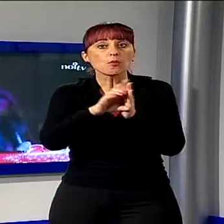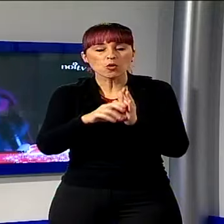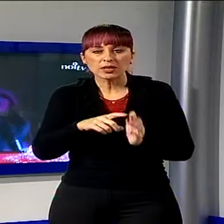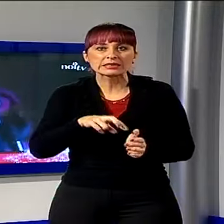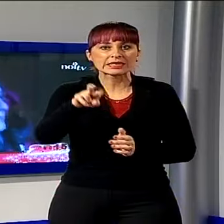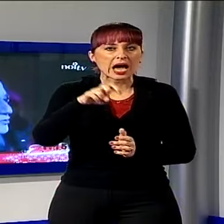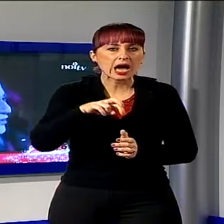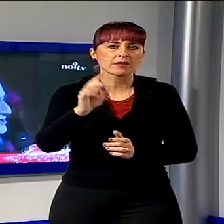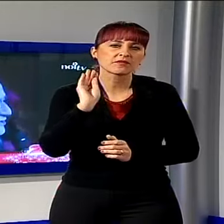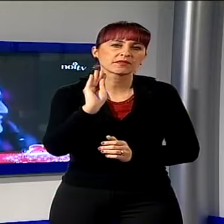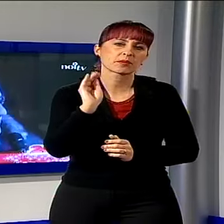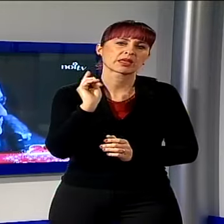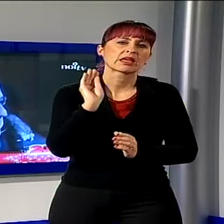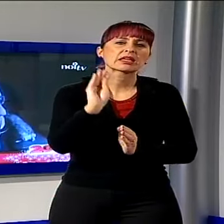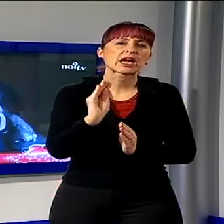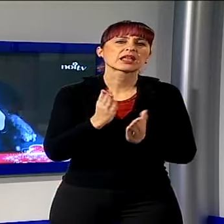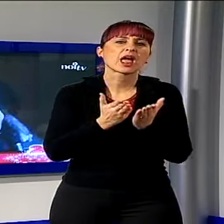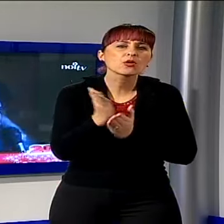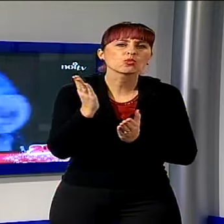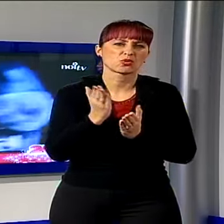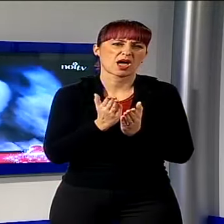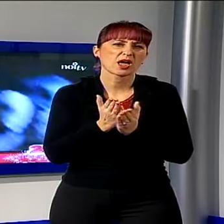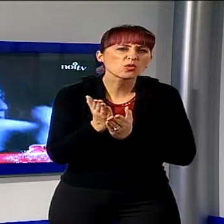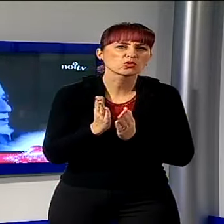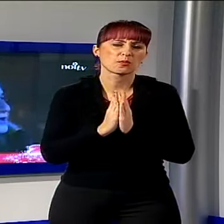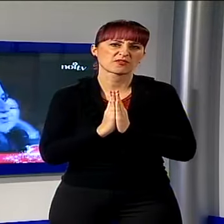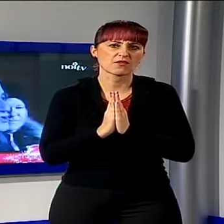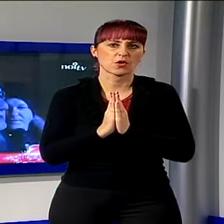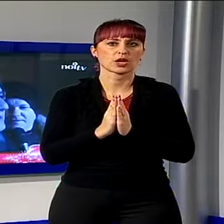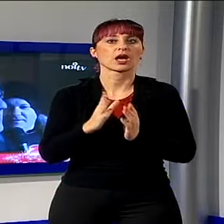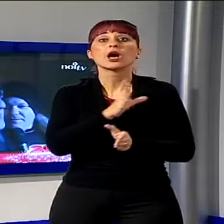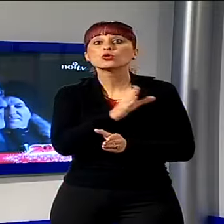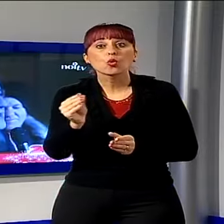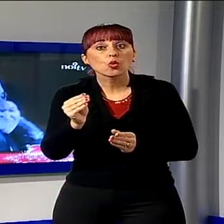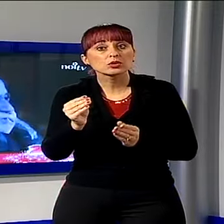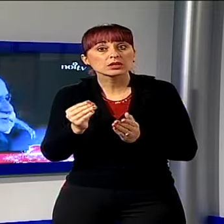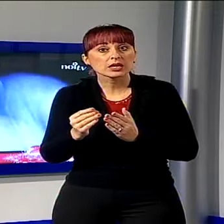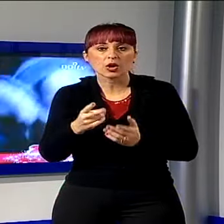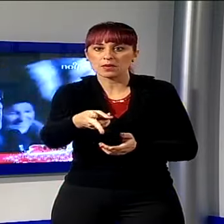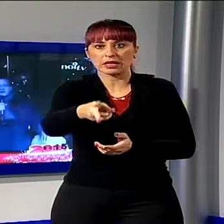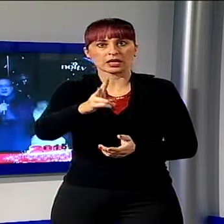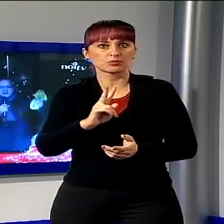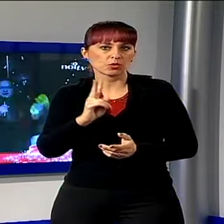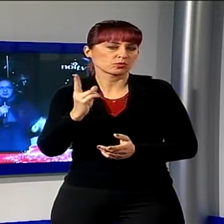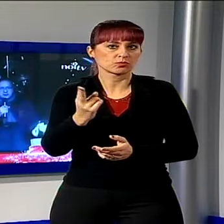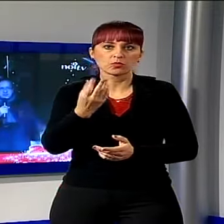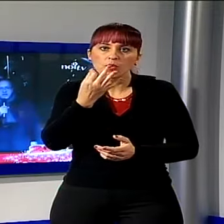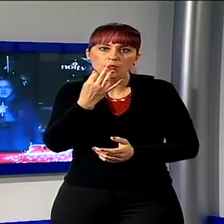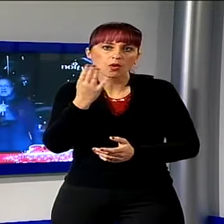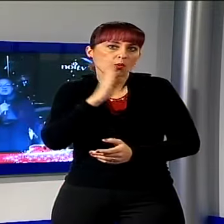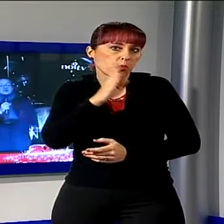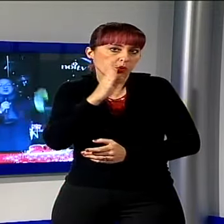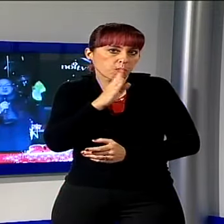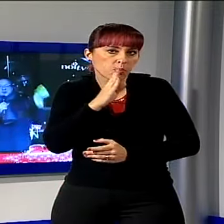persone che hanno chiesto aiuto, che sono in difficoltà. Non a tutti siamo ancora riusciti a dare una risposta, però io vorrei dire a loro